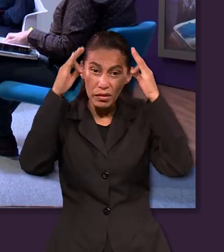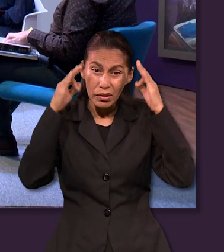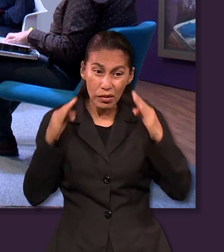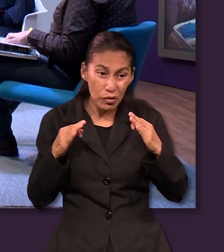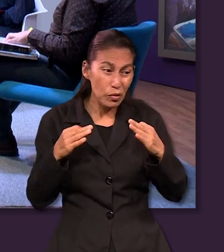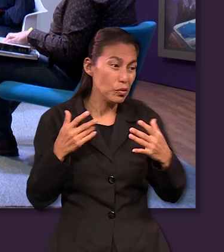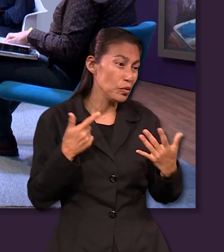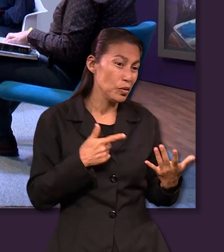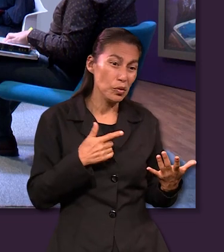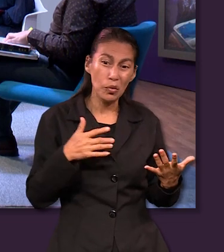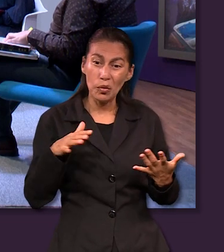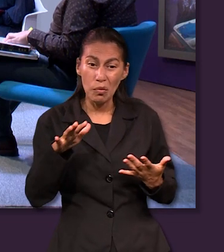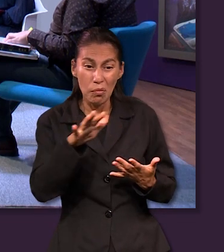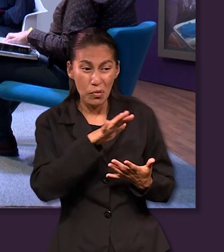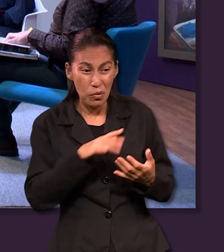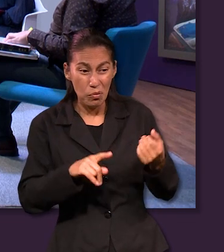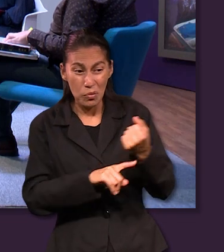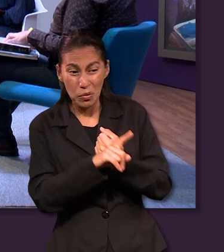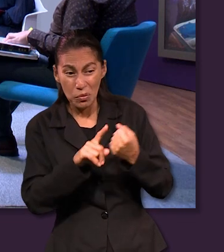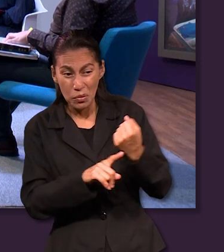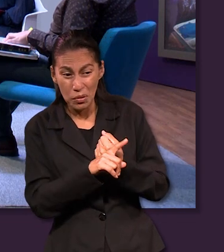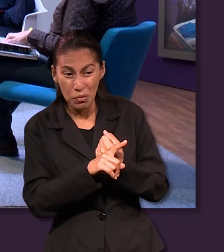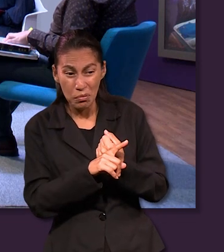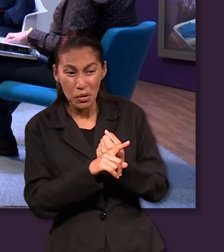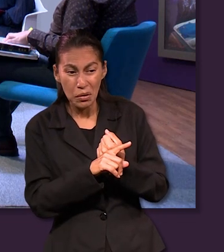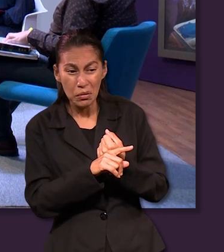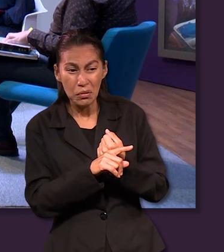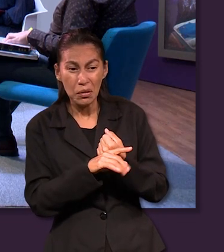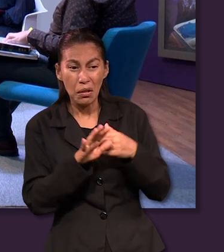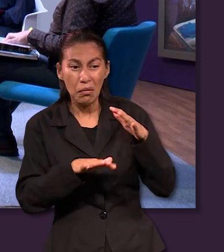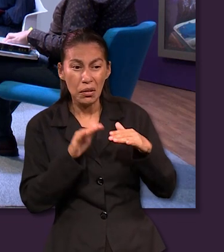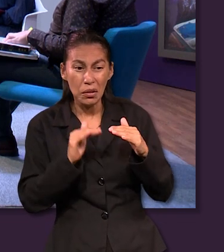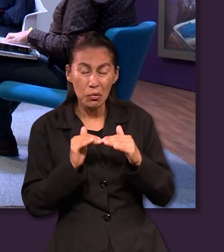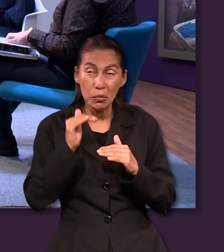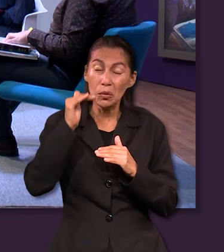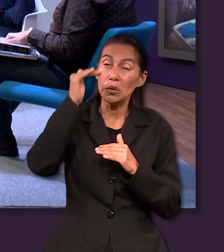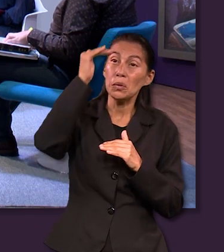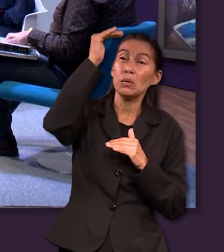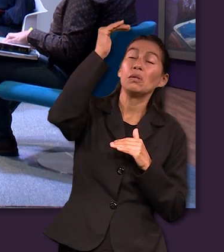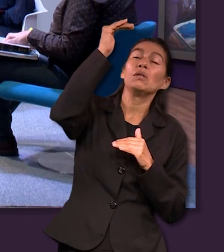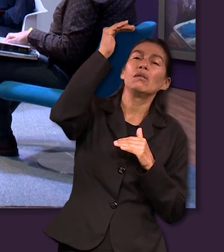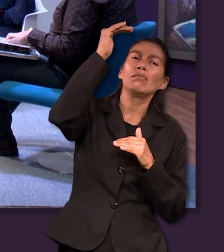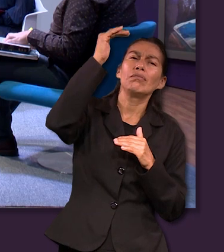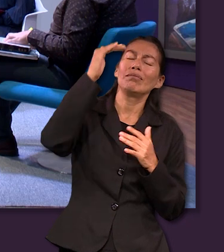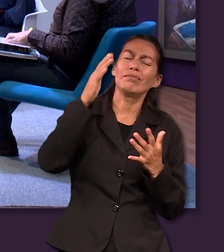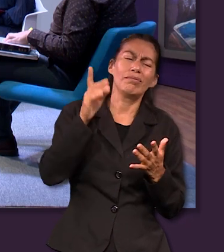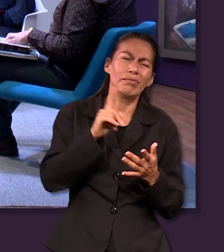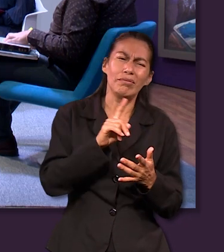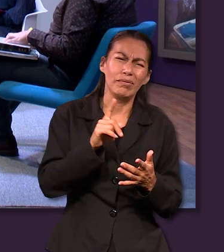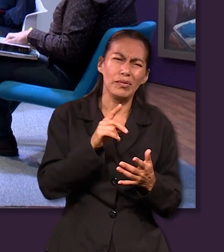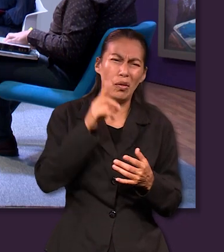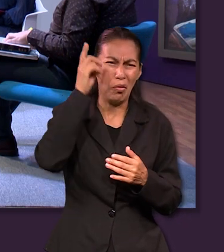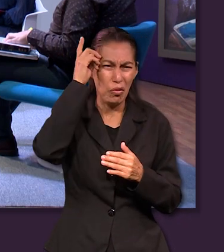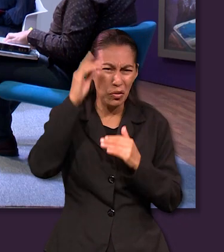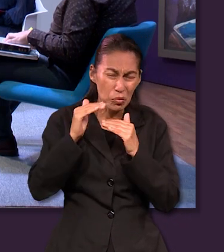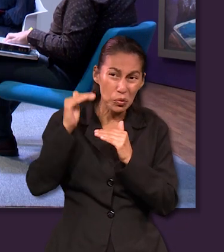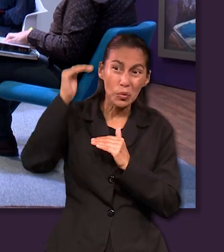ellos, se les olvidó que ese problema era mucho más chico que Dios. Claro, claro,